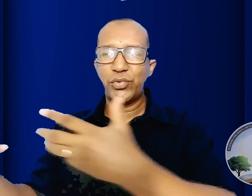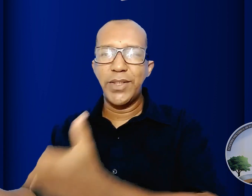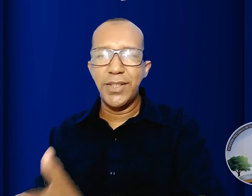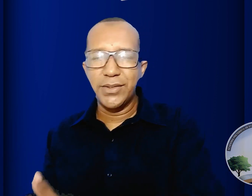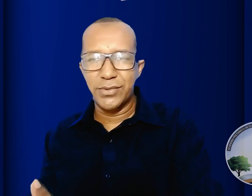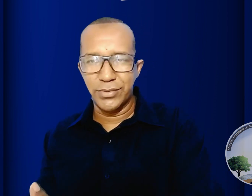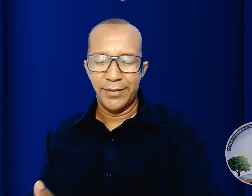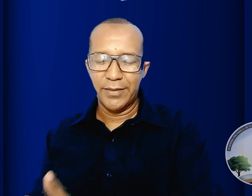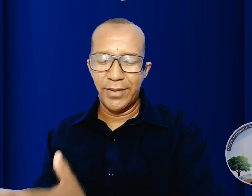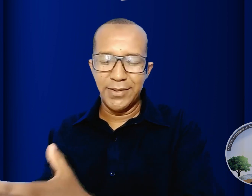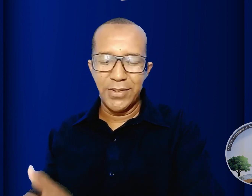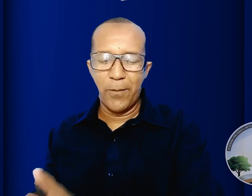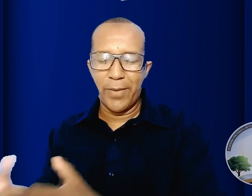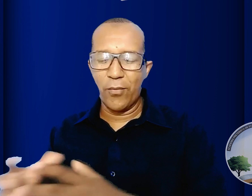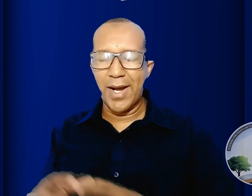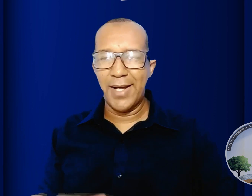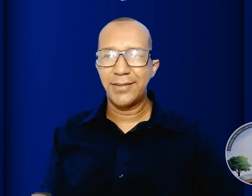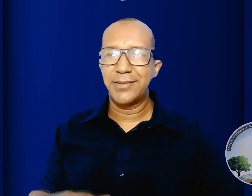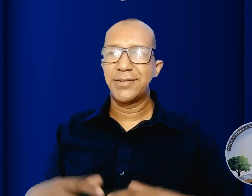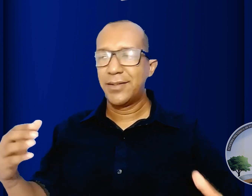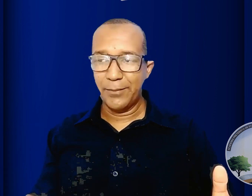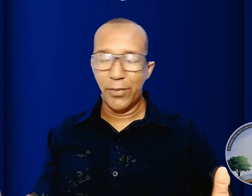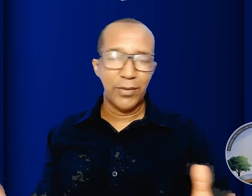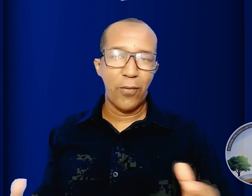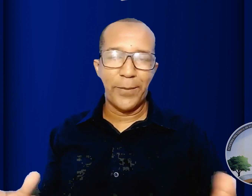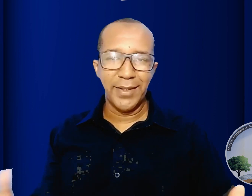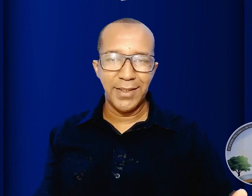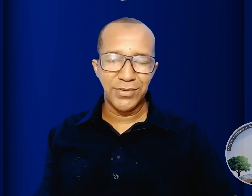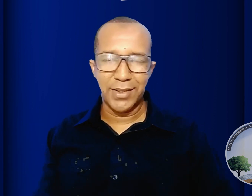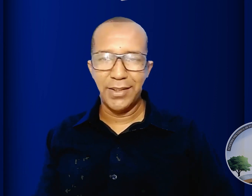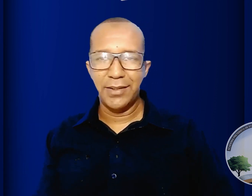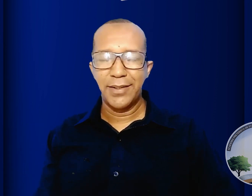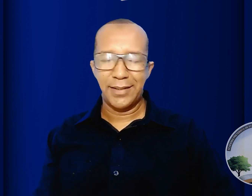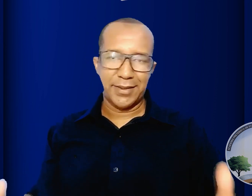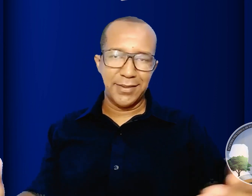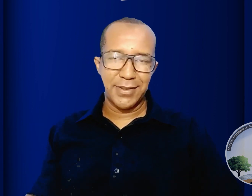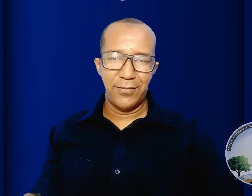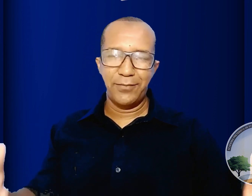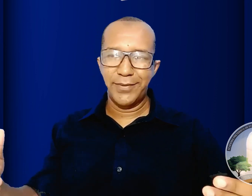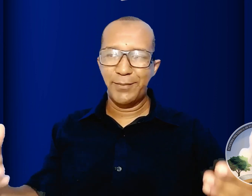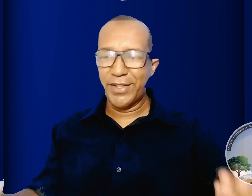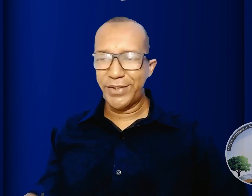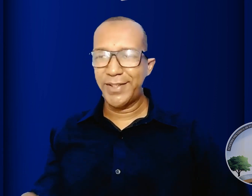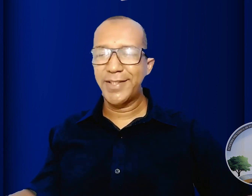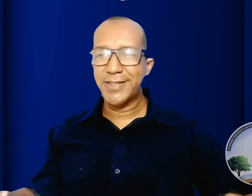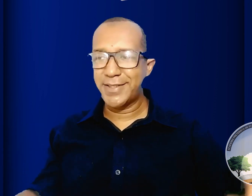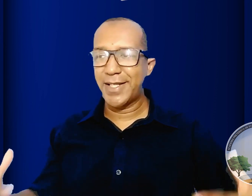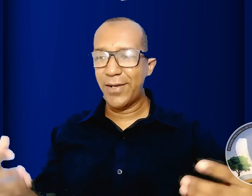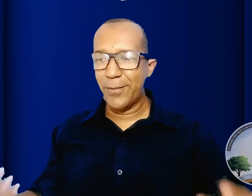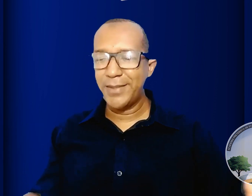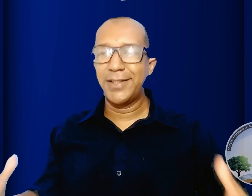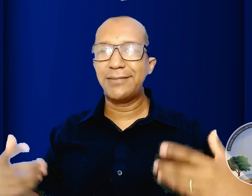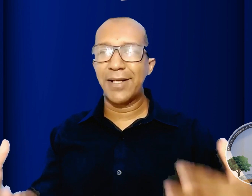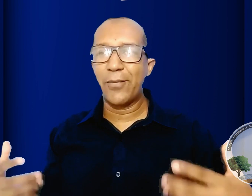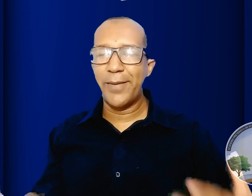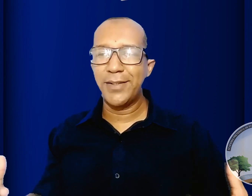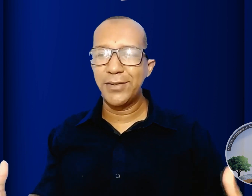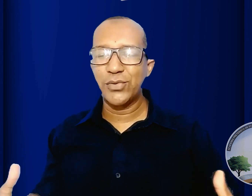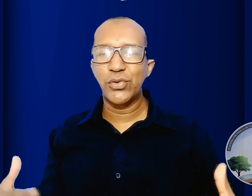juízo então eles iam para o Hades por não compreender isso aqui a tradição imagina que seja realmente literalmente dos